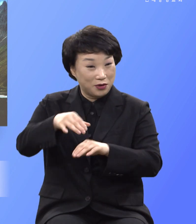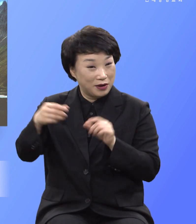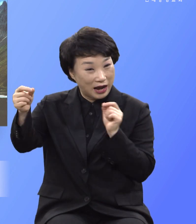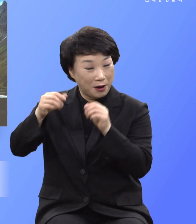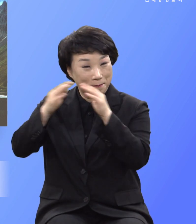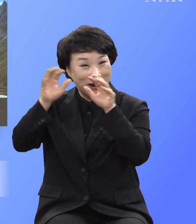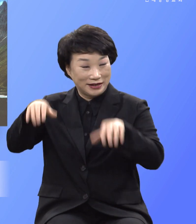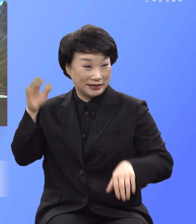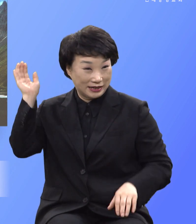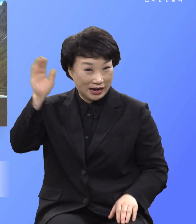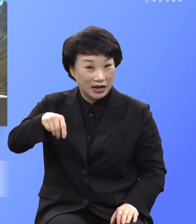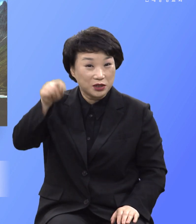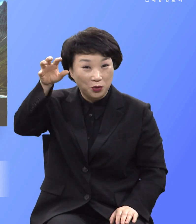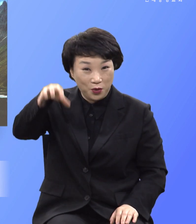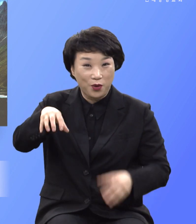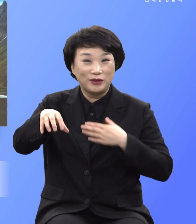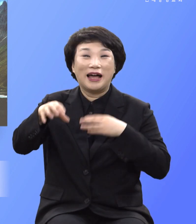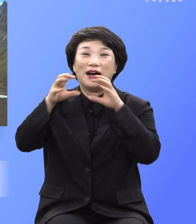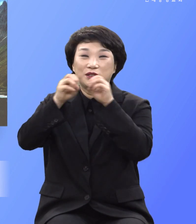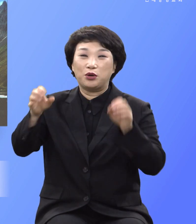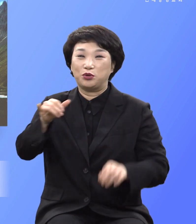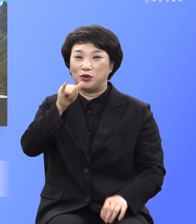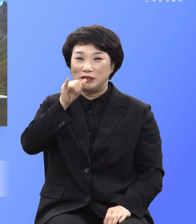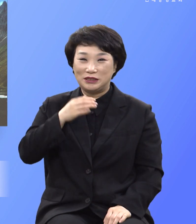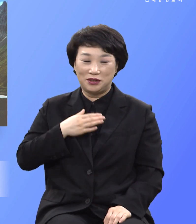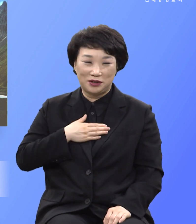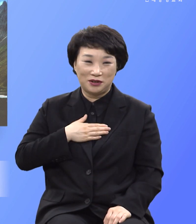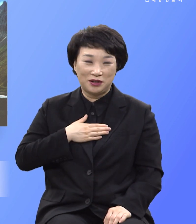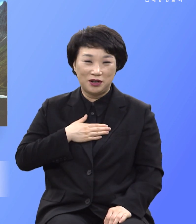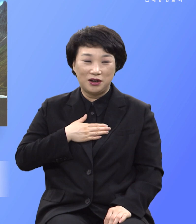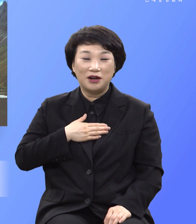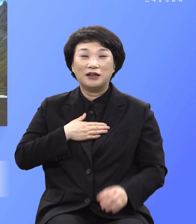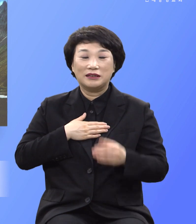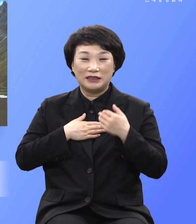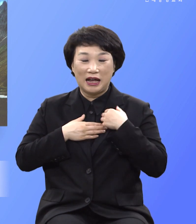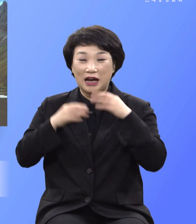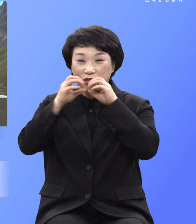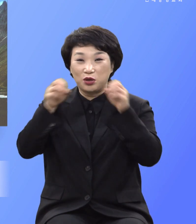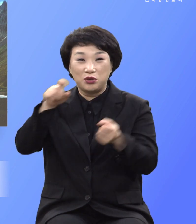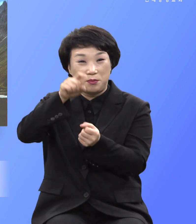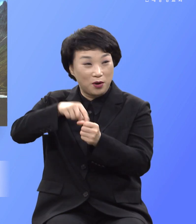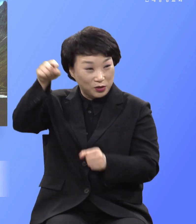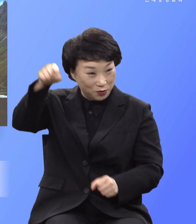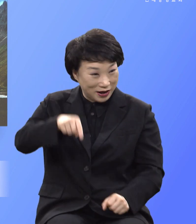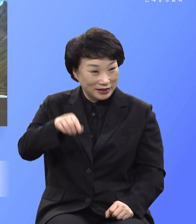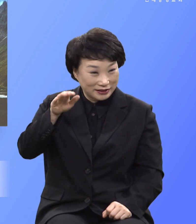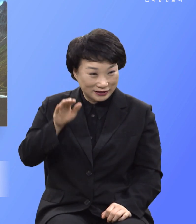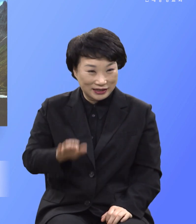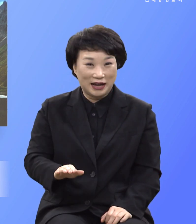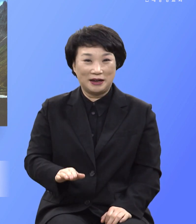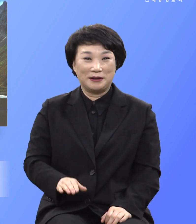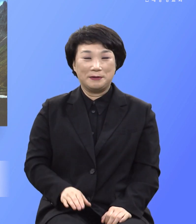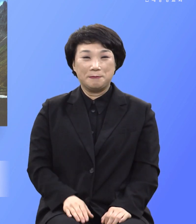마을로 가자 거기서도 전도하리니 내가 이를 위하여 왔노라